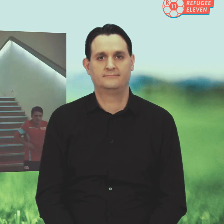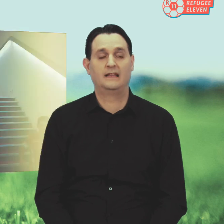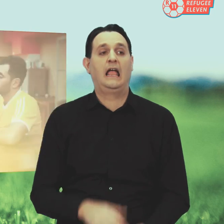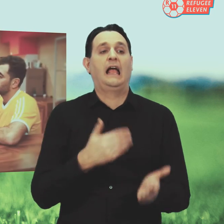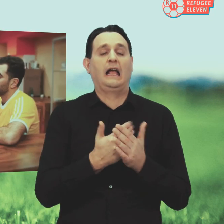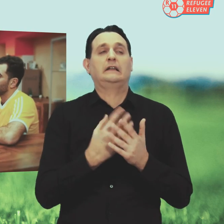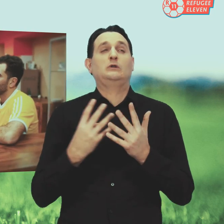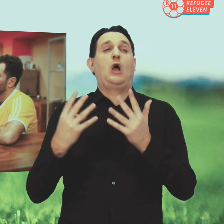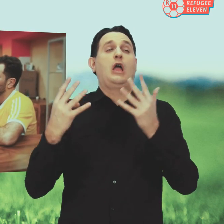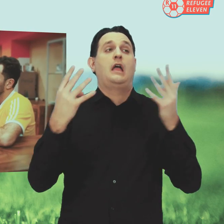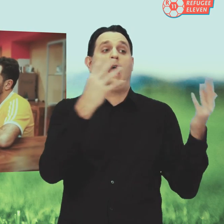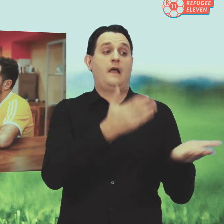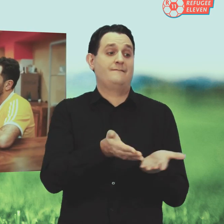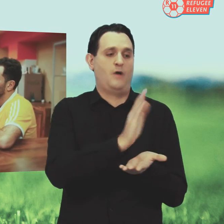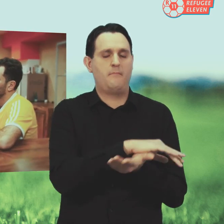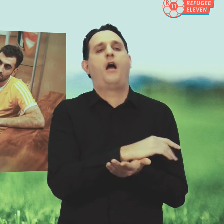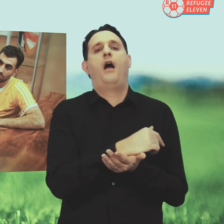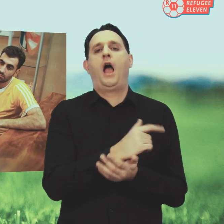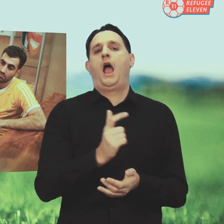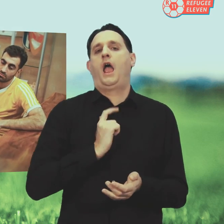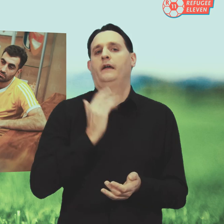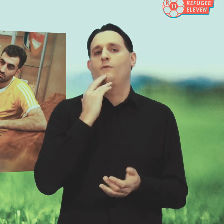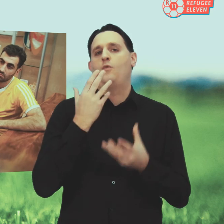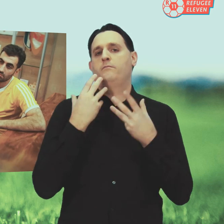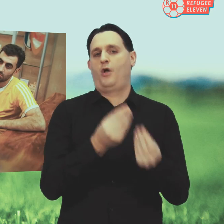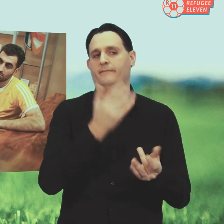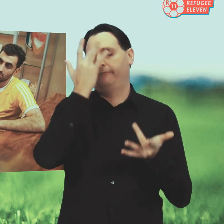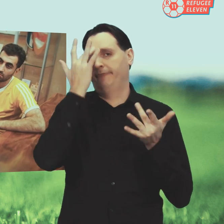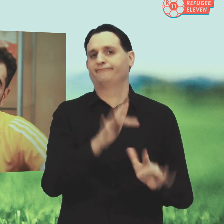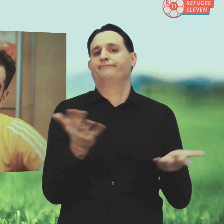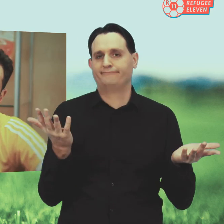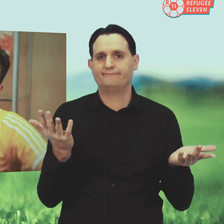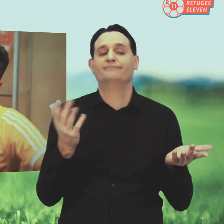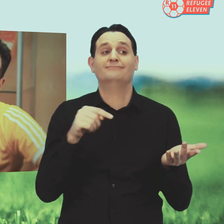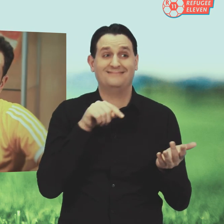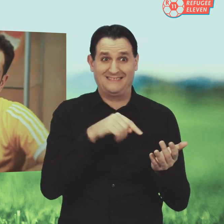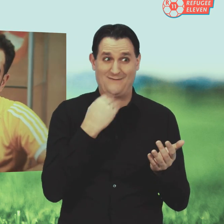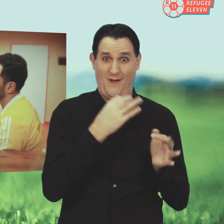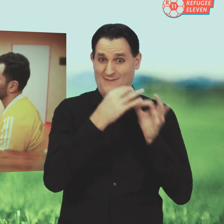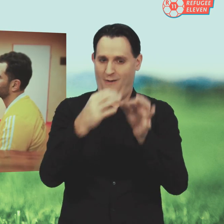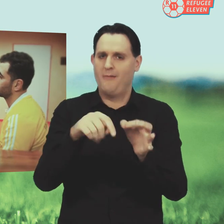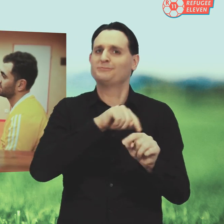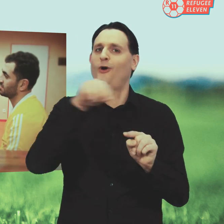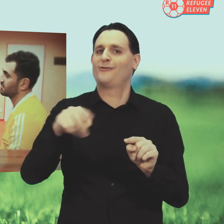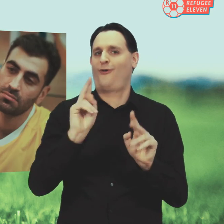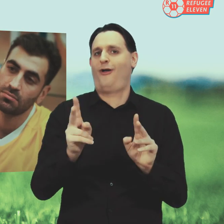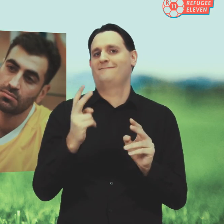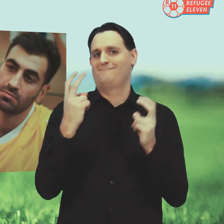Dann nach endlich neun Jahren haben wir die Erlaubnis bekommen, in eine Wohnung zu ziehen. Und die leben da heute noch. Wie